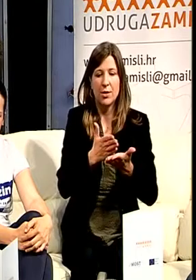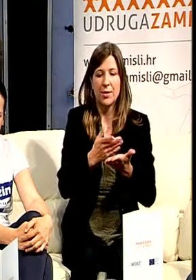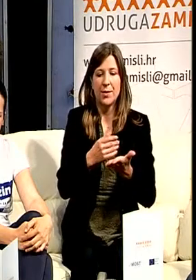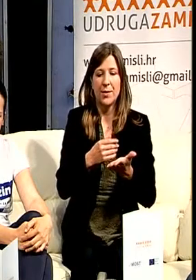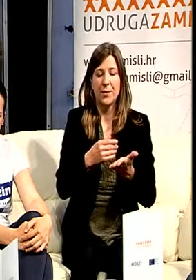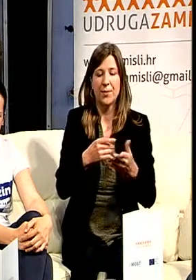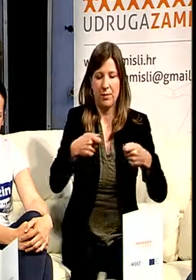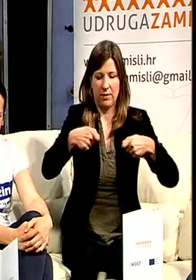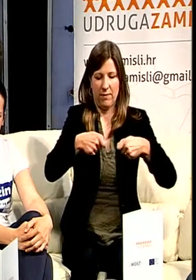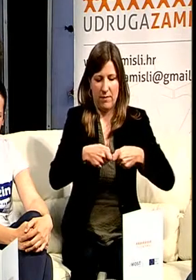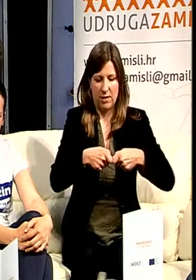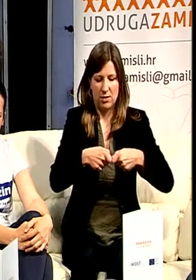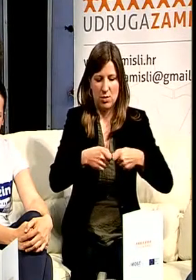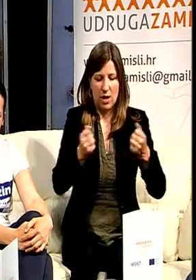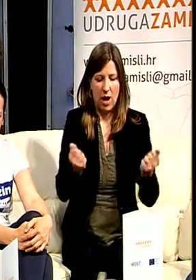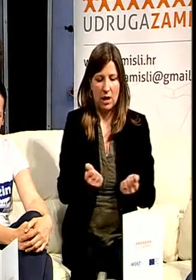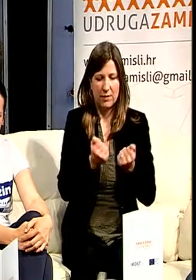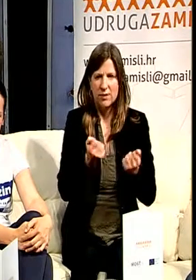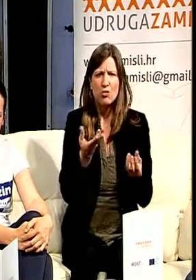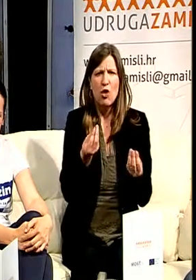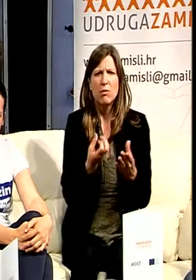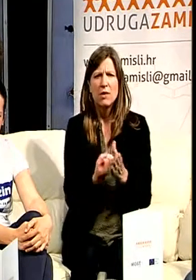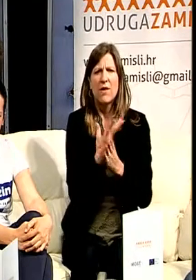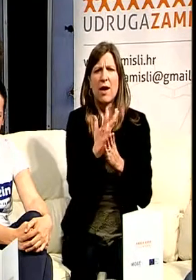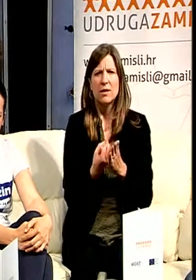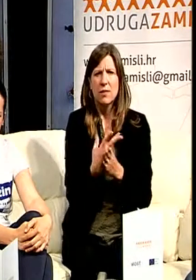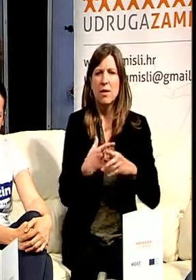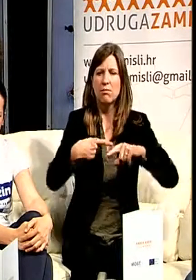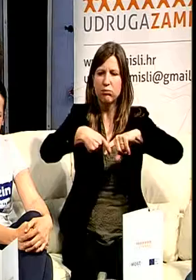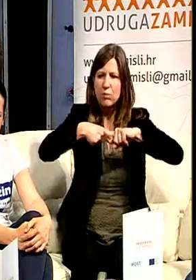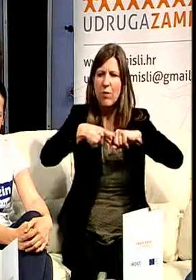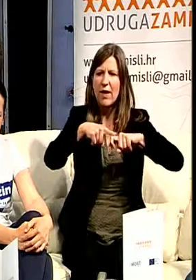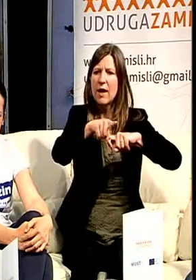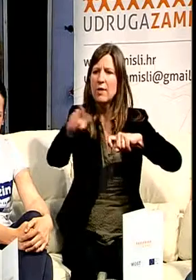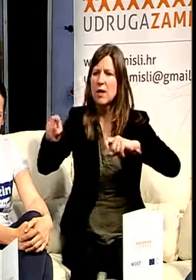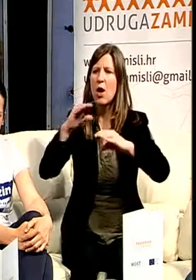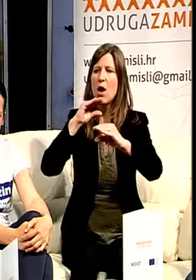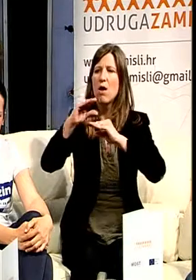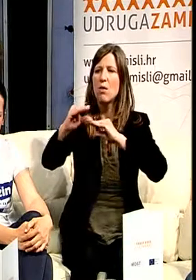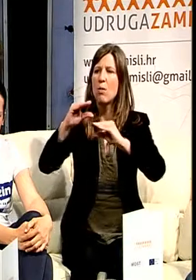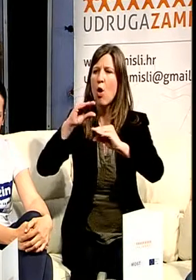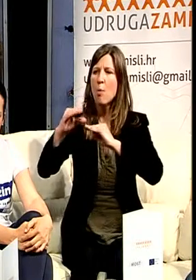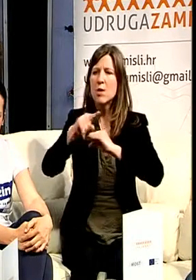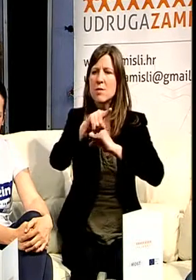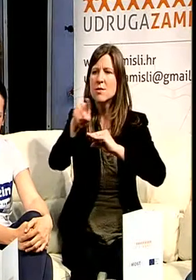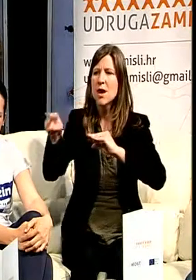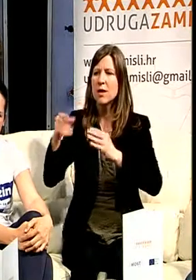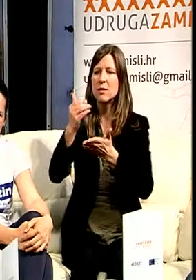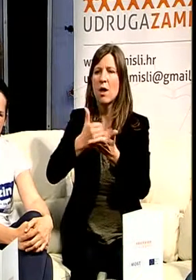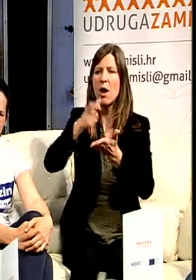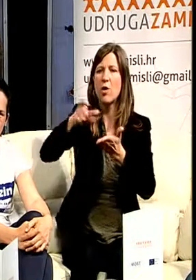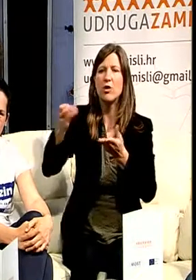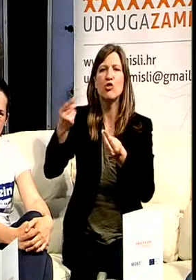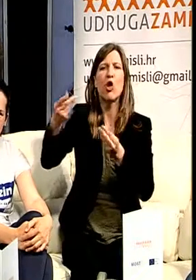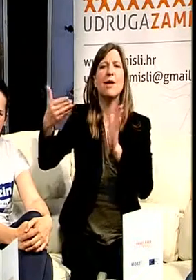u jednoj kontinuiranoj komunikaciji sa korisnicima gdje se iskristaliziraju potrebe i žede i na